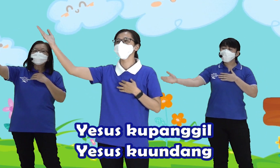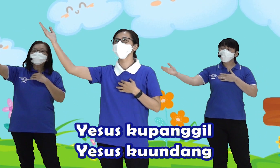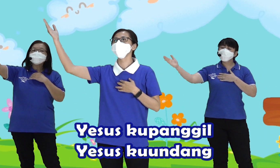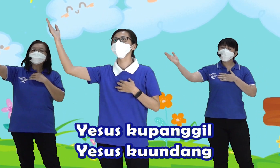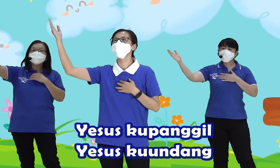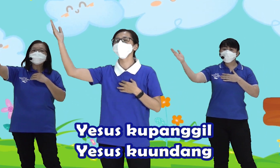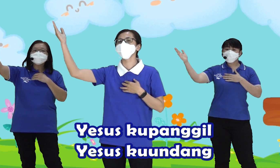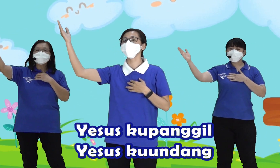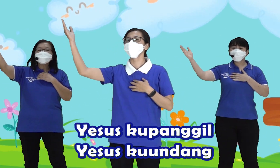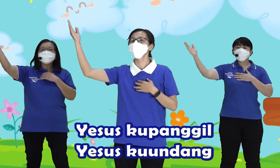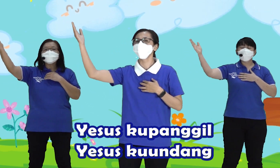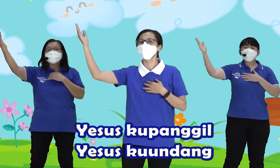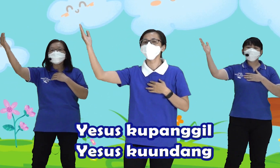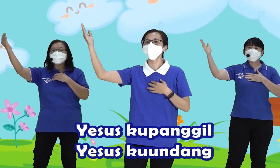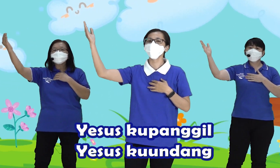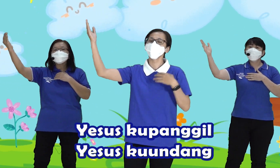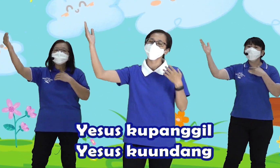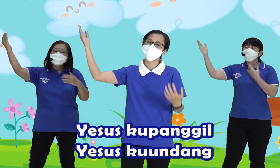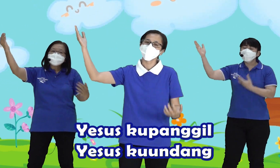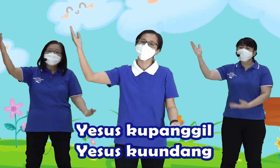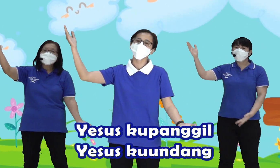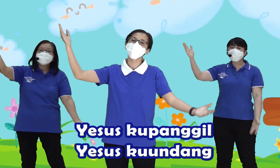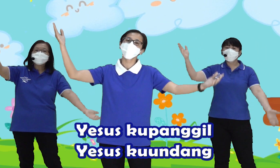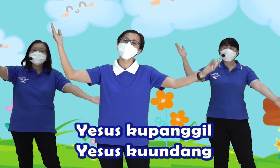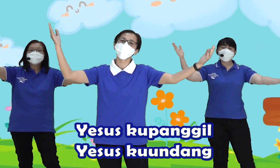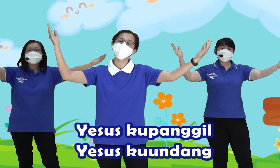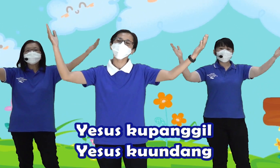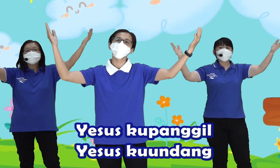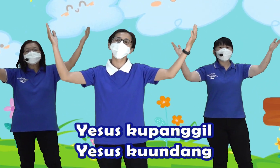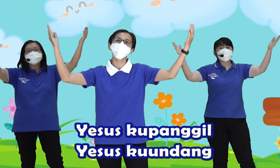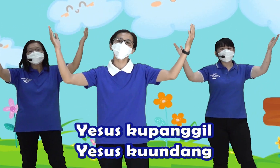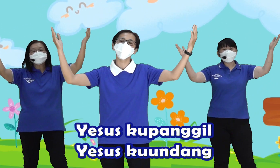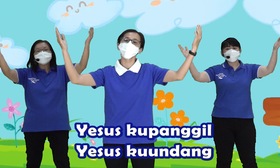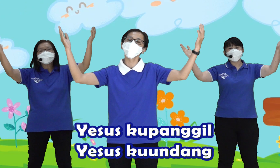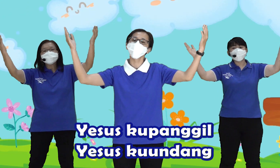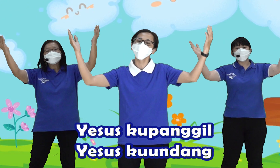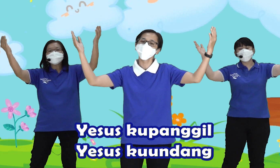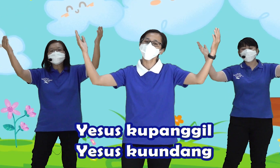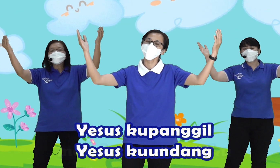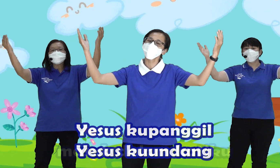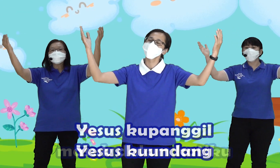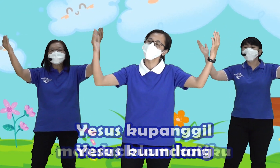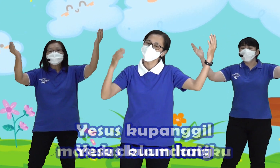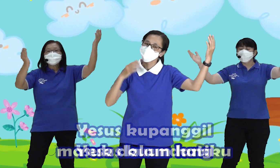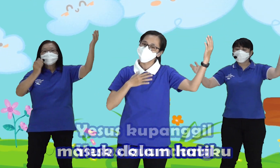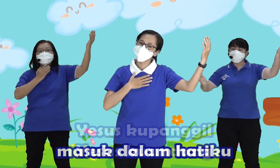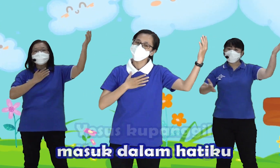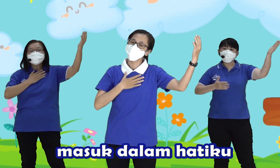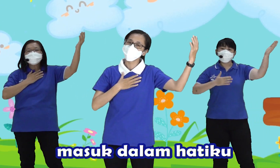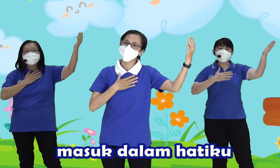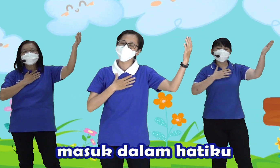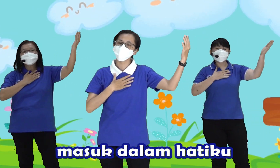Yesus ku panggil Yesus ku undang